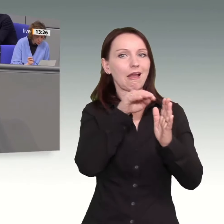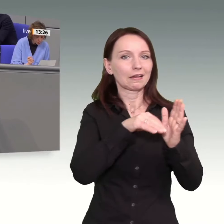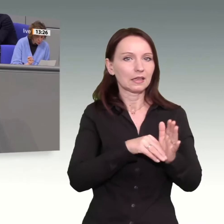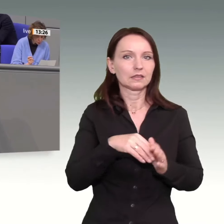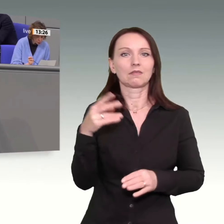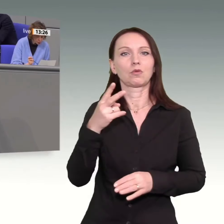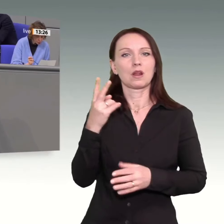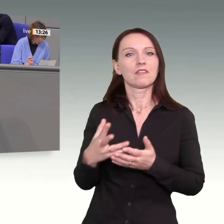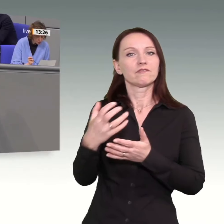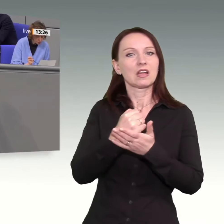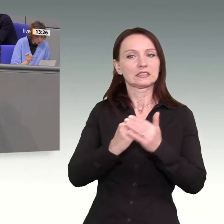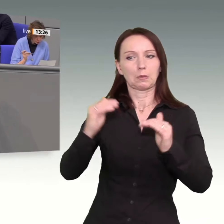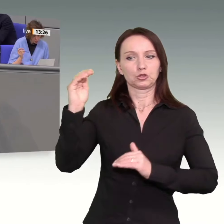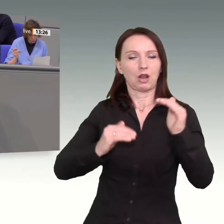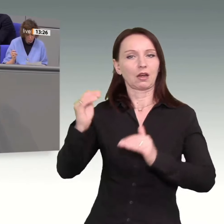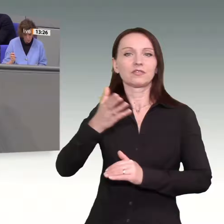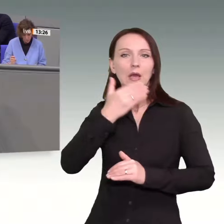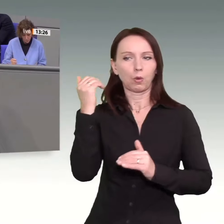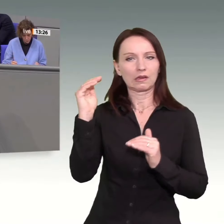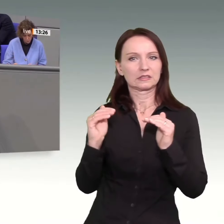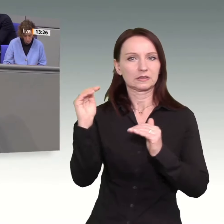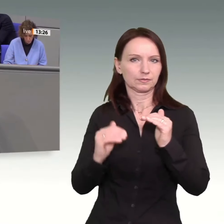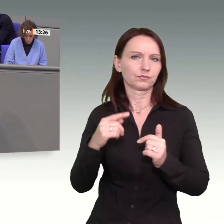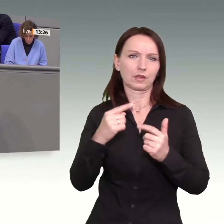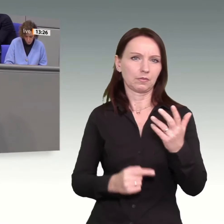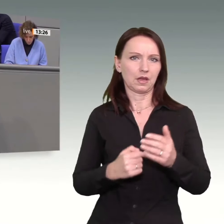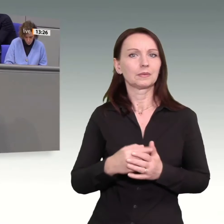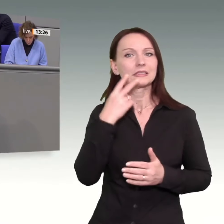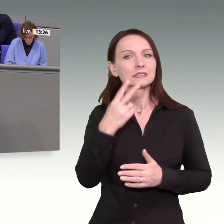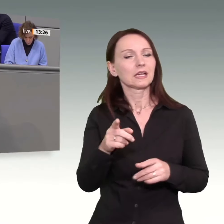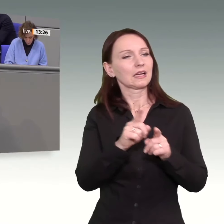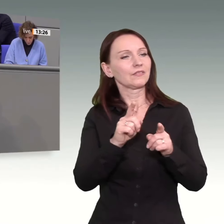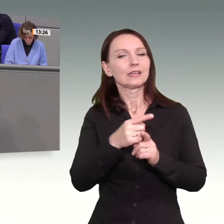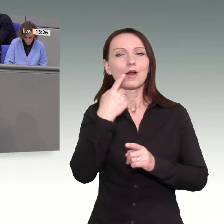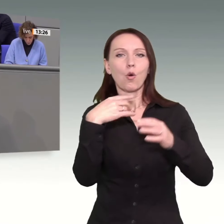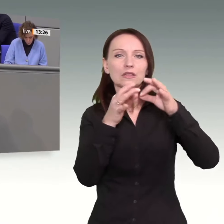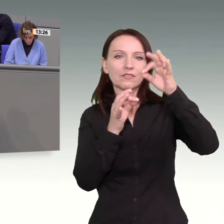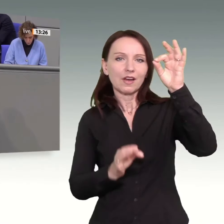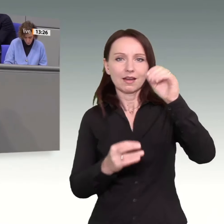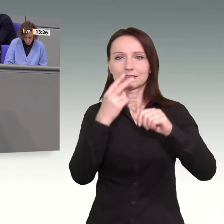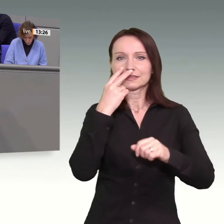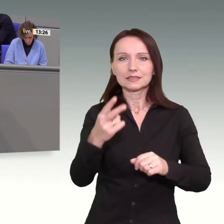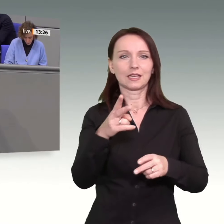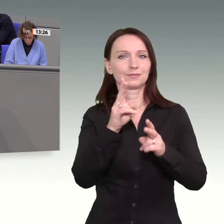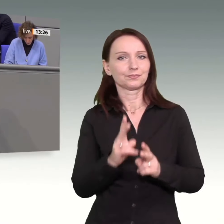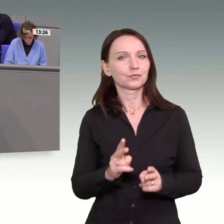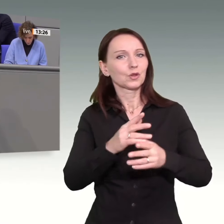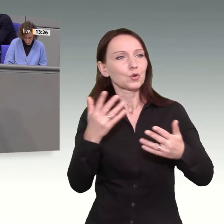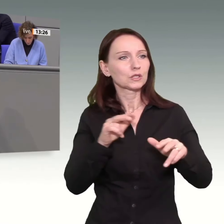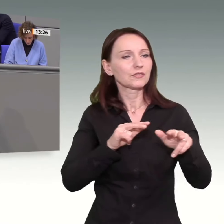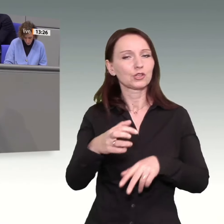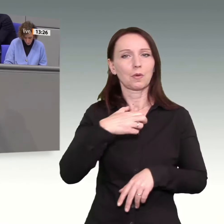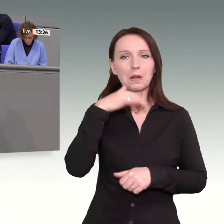Probleme gab es aber leider nicht, was auch nicht wirklich verwundert, wenn man bedenkt, wohin uns die AfD mit dem Austritt aus der EU